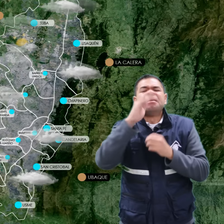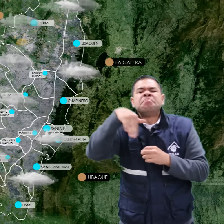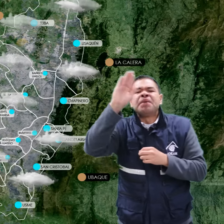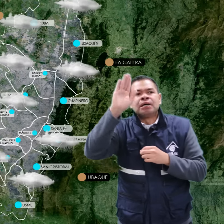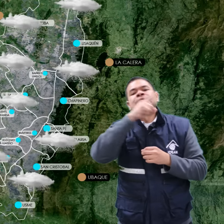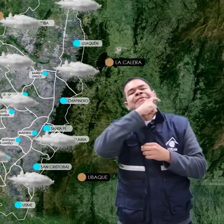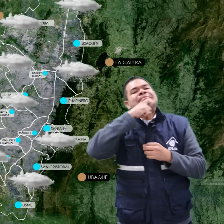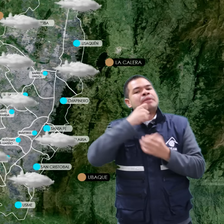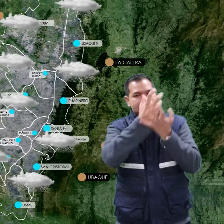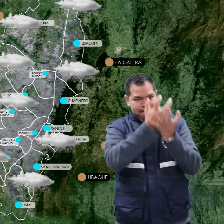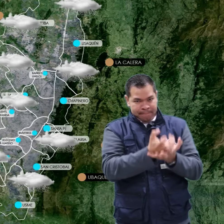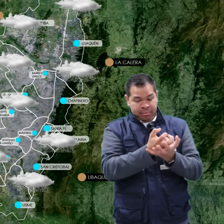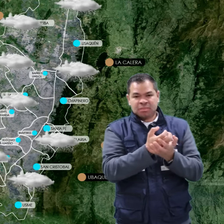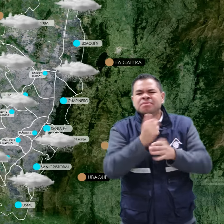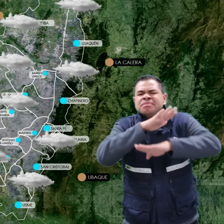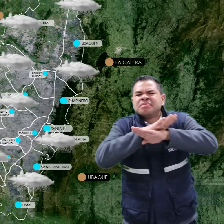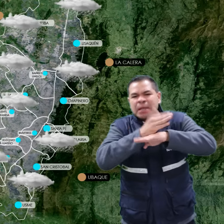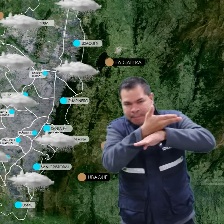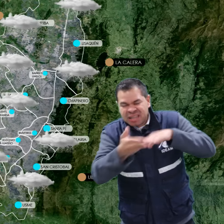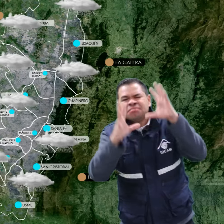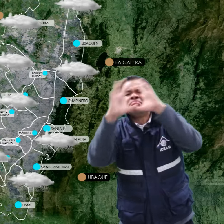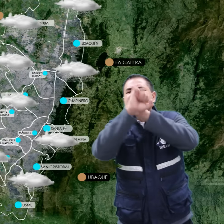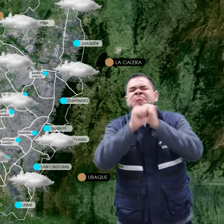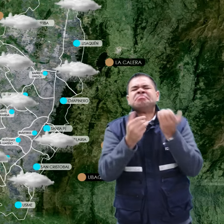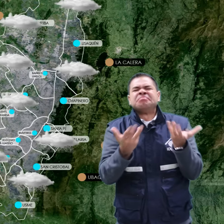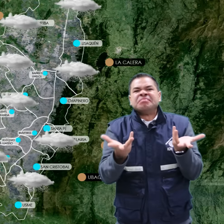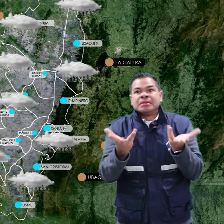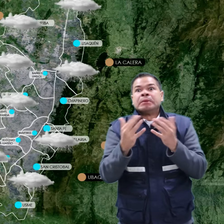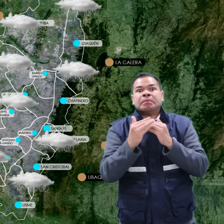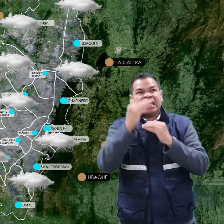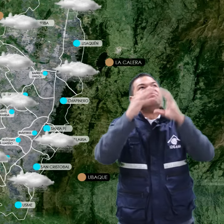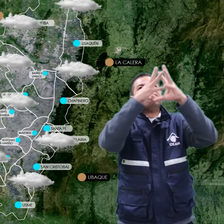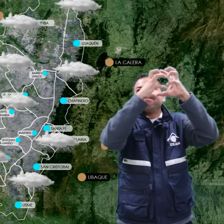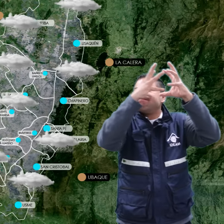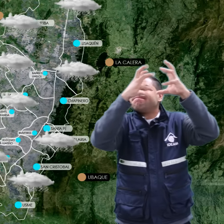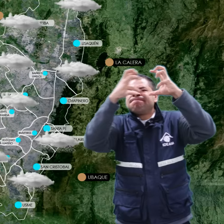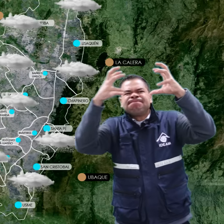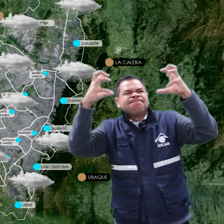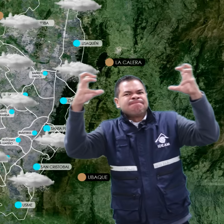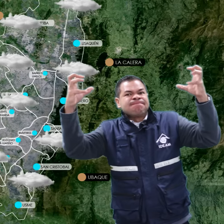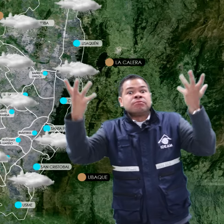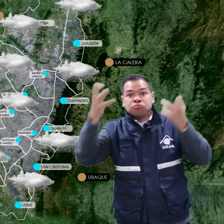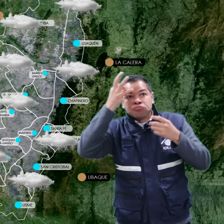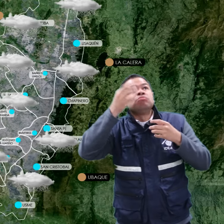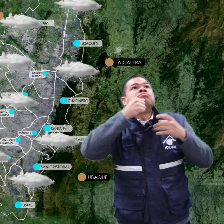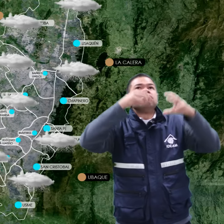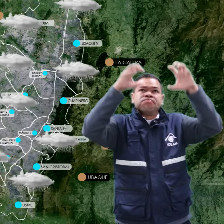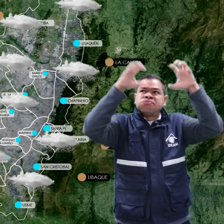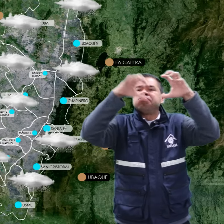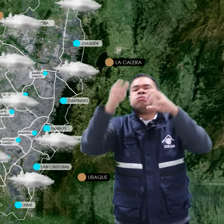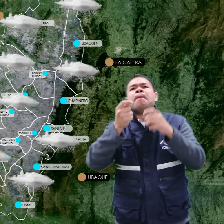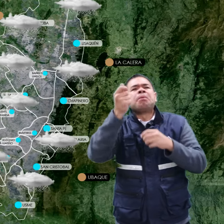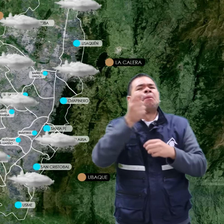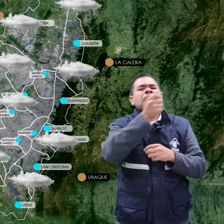secas. En horas de la tarde y de la noche se prevé un incremento de la nubosidad, condición que nos dejará algunas lluvias de carácter ligero,